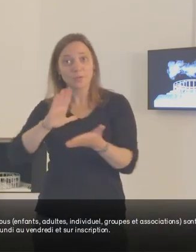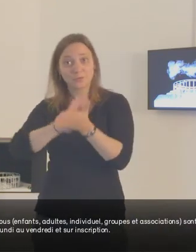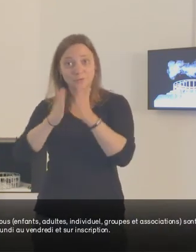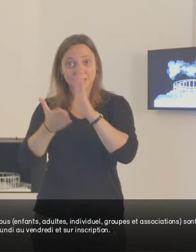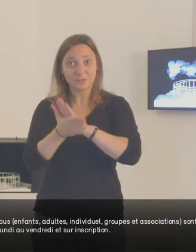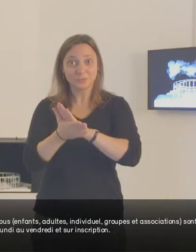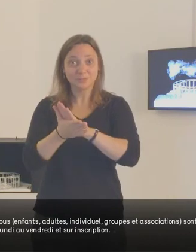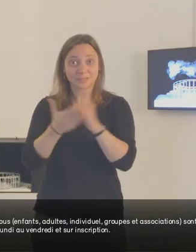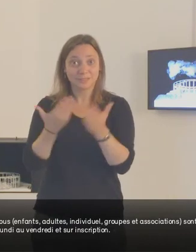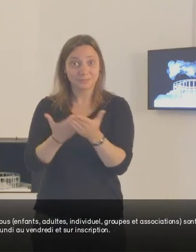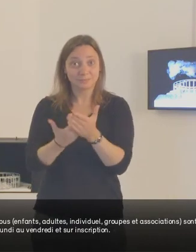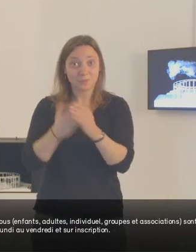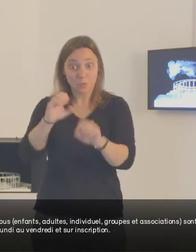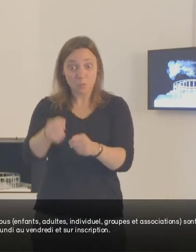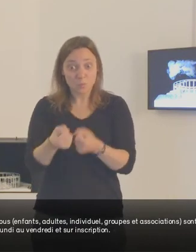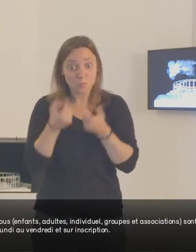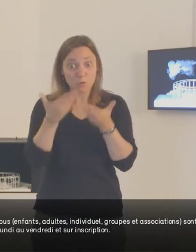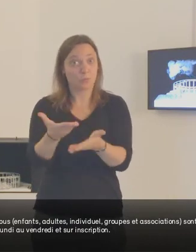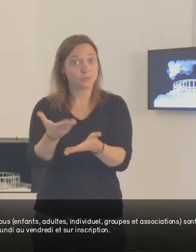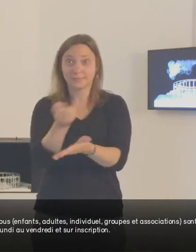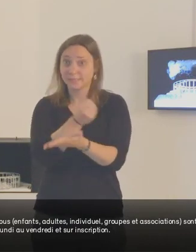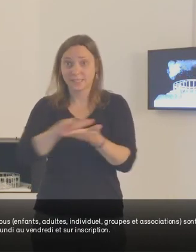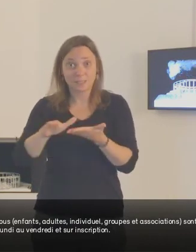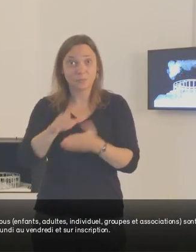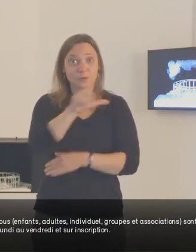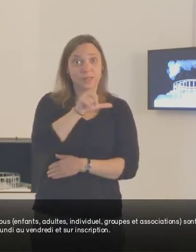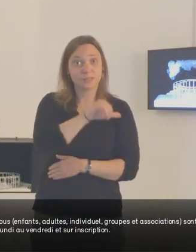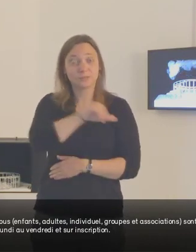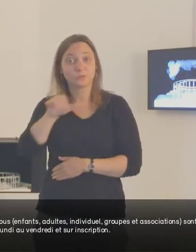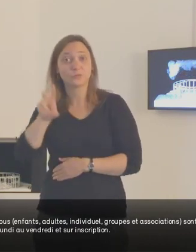groupes et associations sont proposées gratuitement du lundi au vendredi et sur inscription.